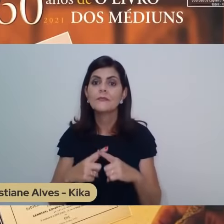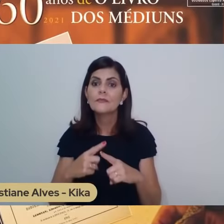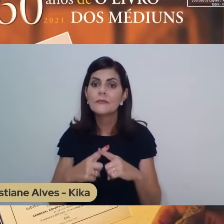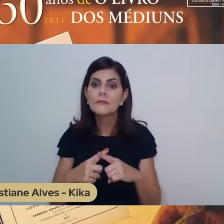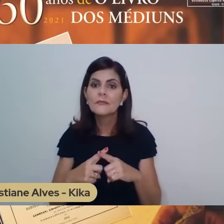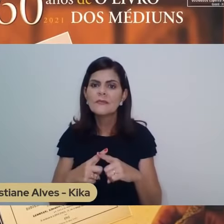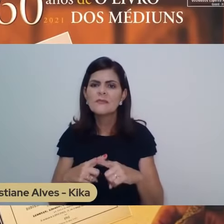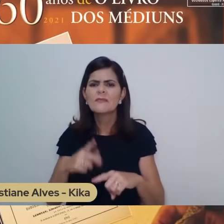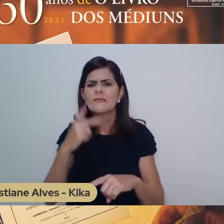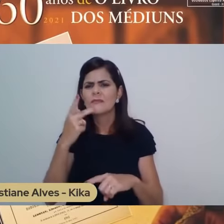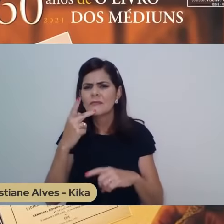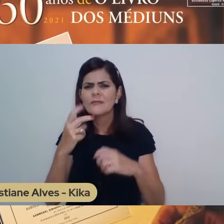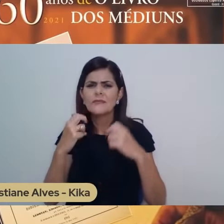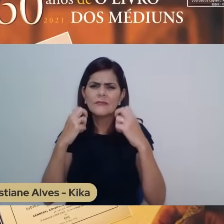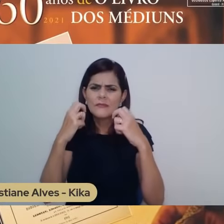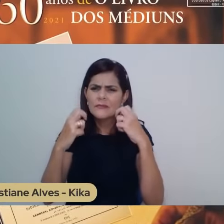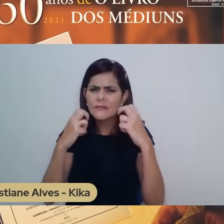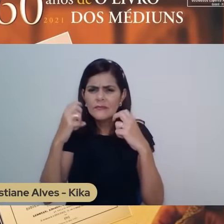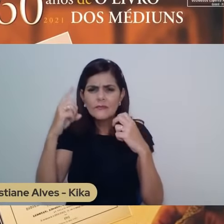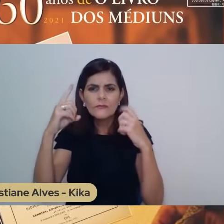em lamentações inúteis.